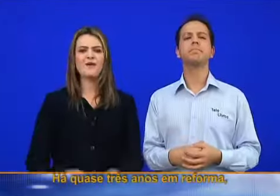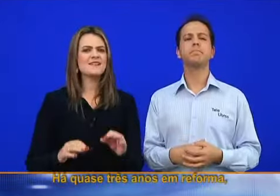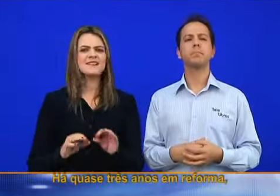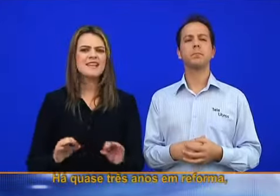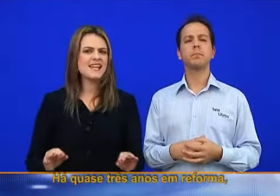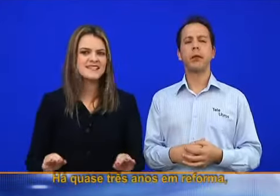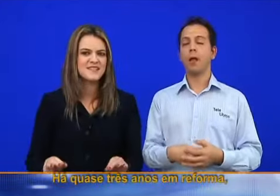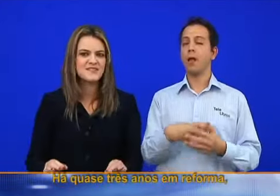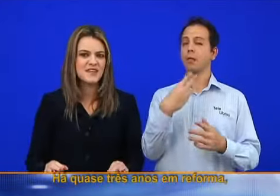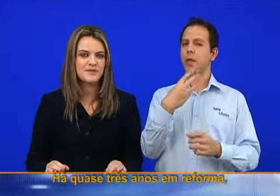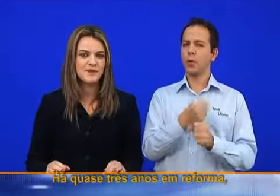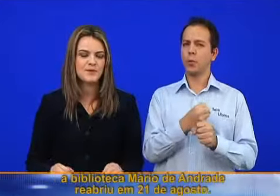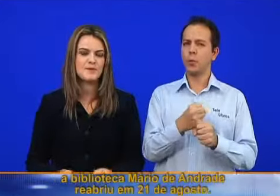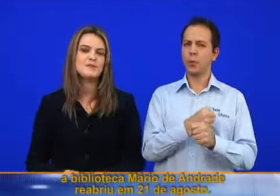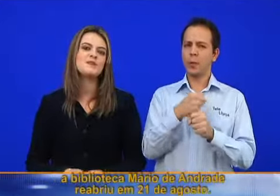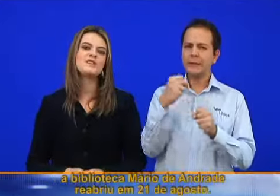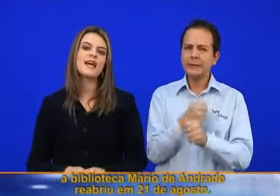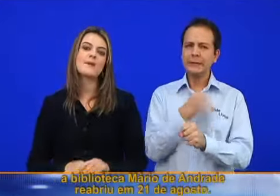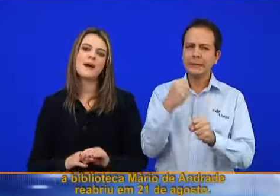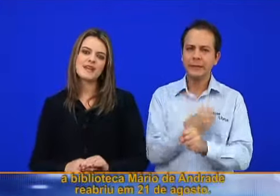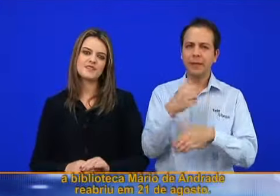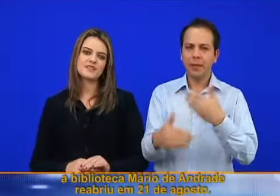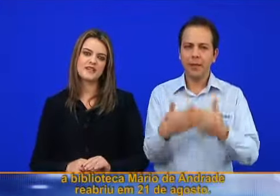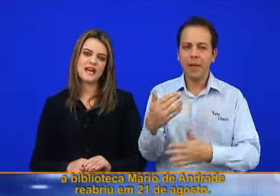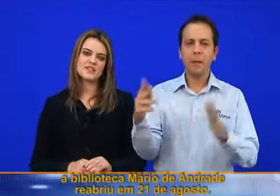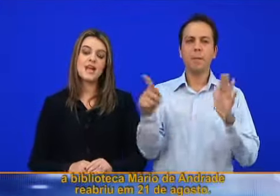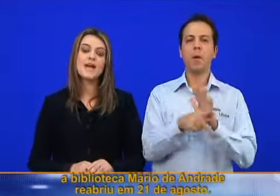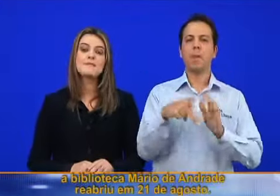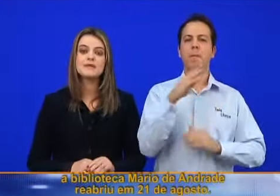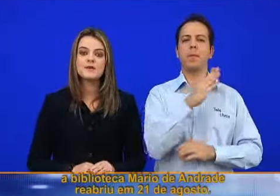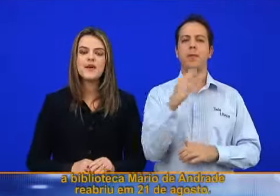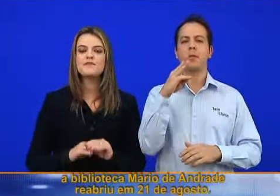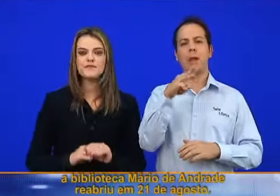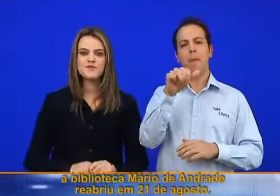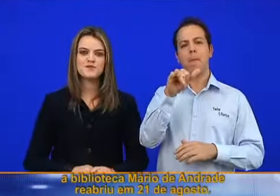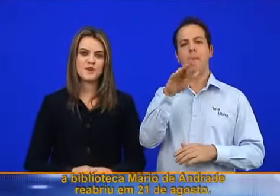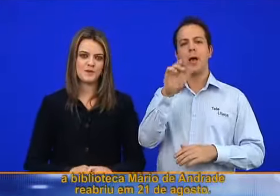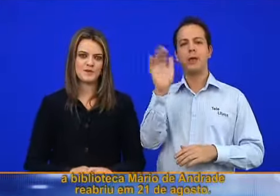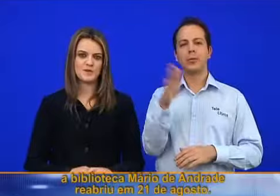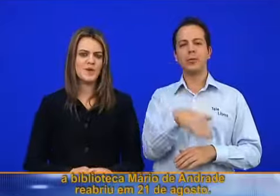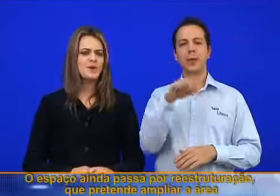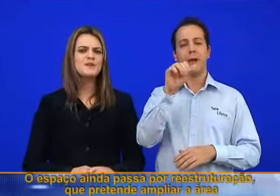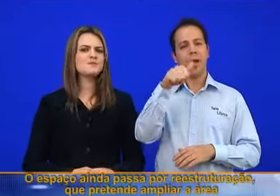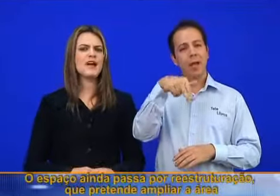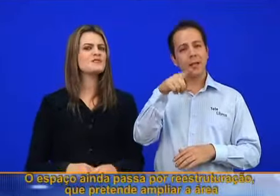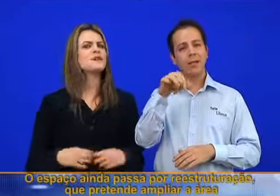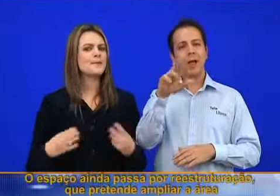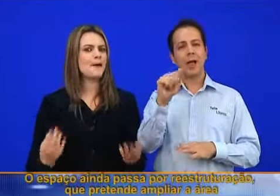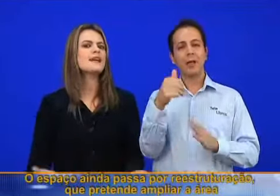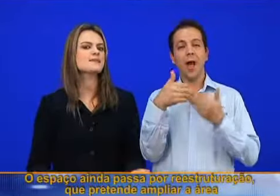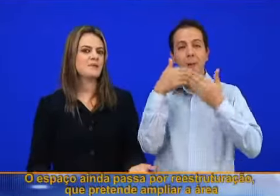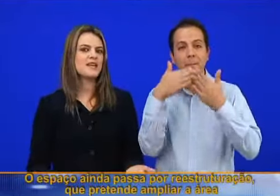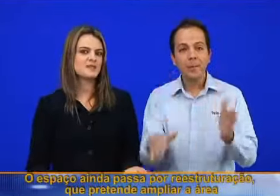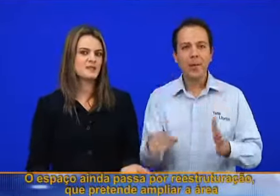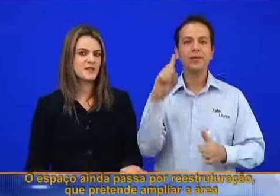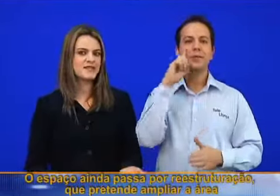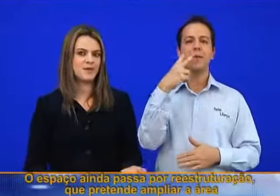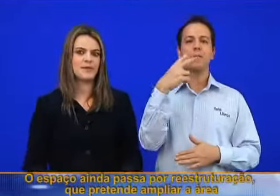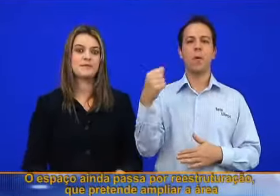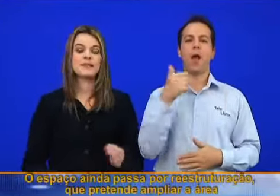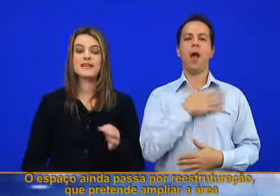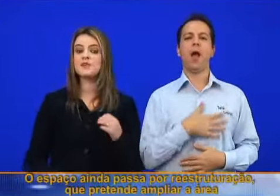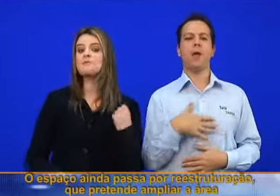Há quase três anos em reforma, a Biblioteca Mário de Andrade reabriu em 21 de agosto. O espaço ainda passa por